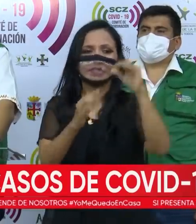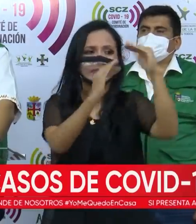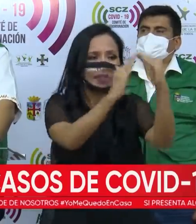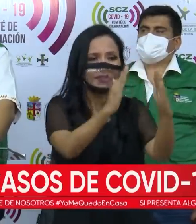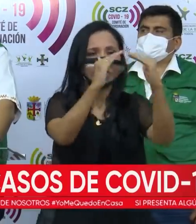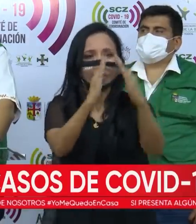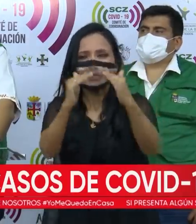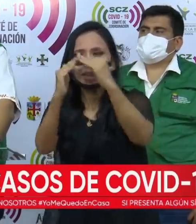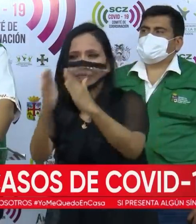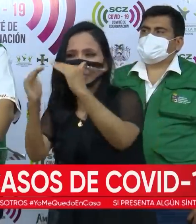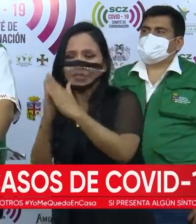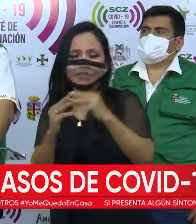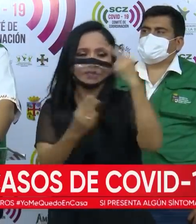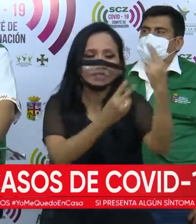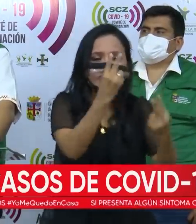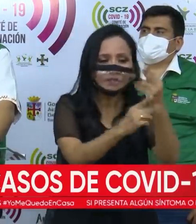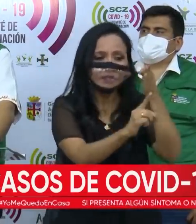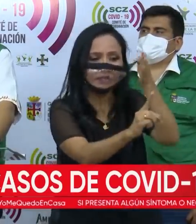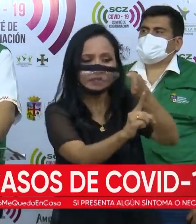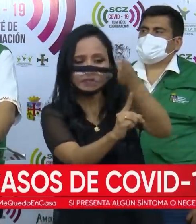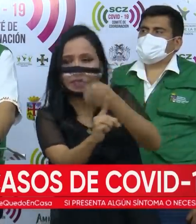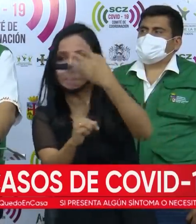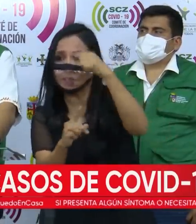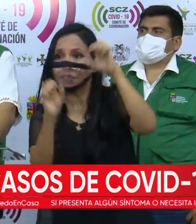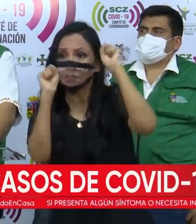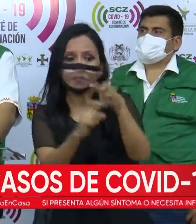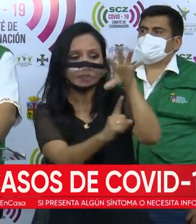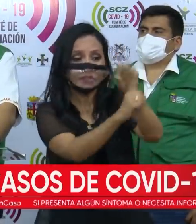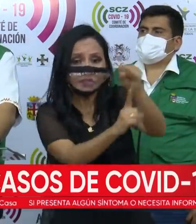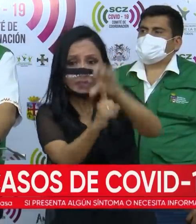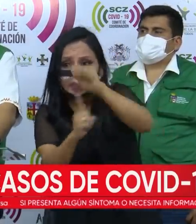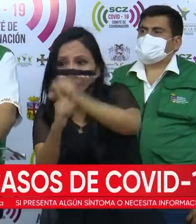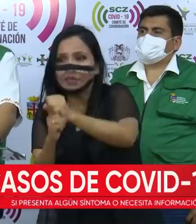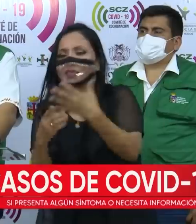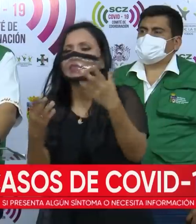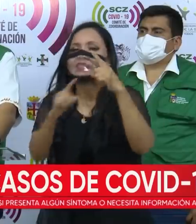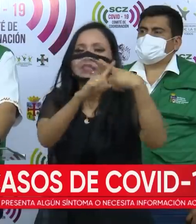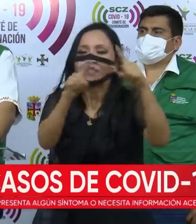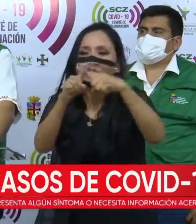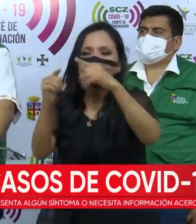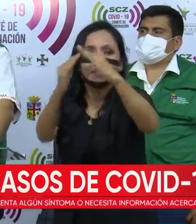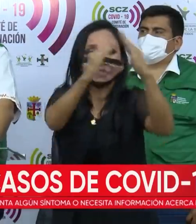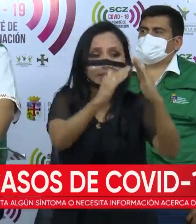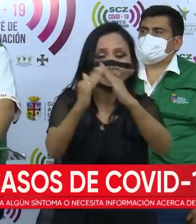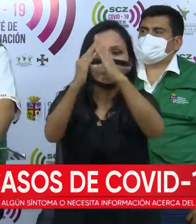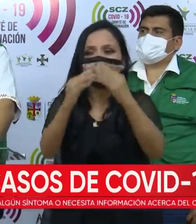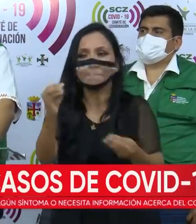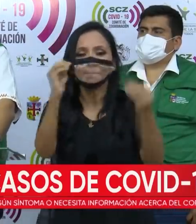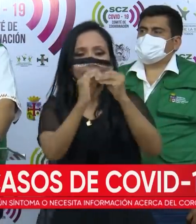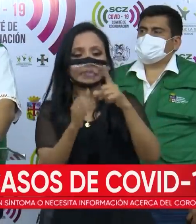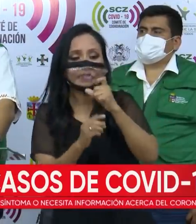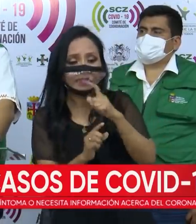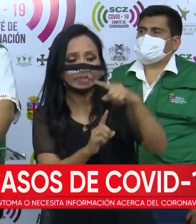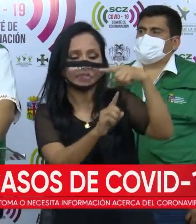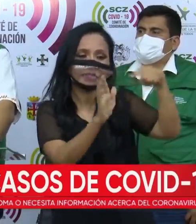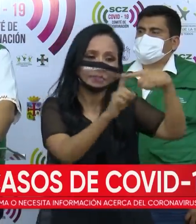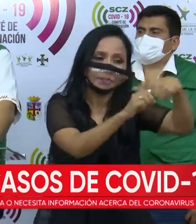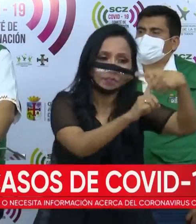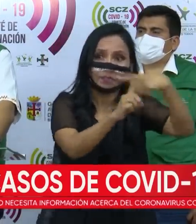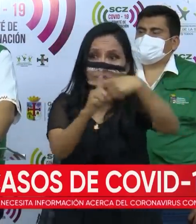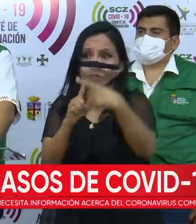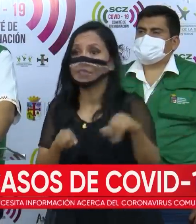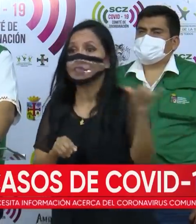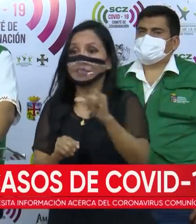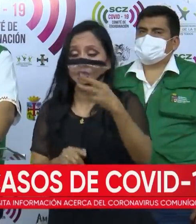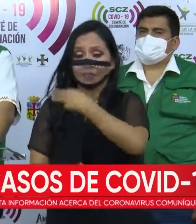por casa en el seguimiento de contacto para identificar en las UBs más damnificadas. Y de esta misma manera hacer